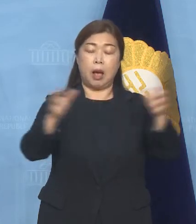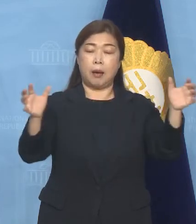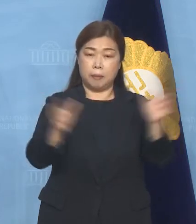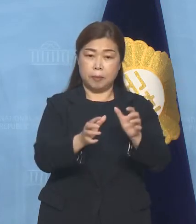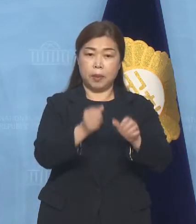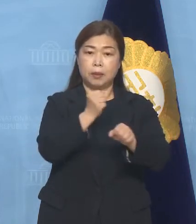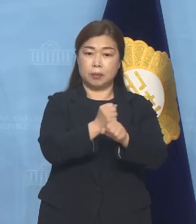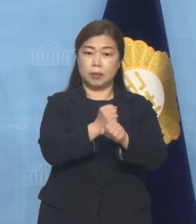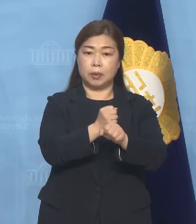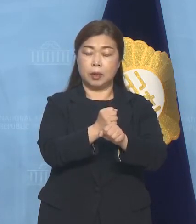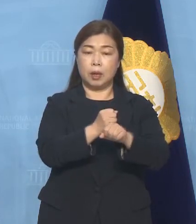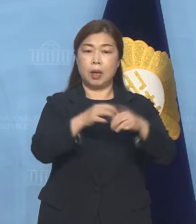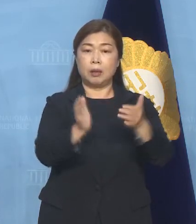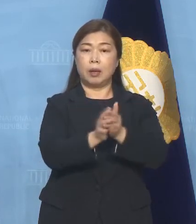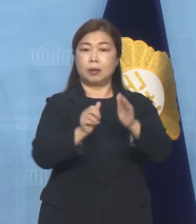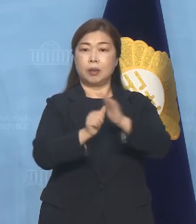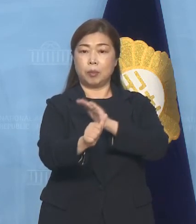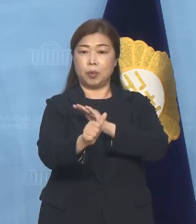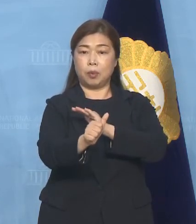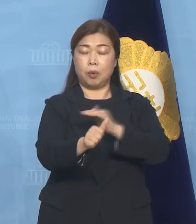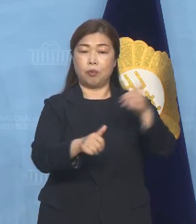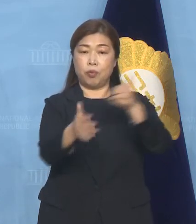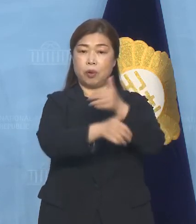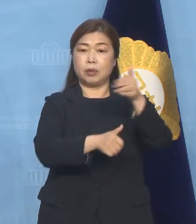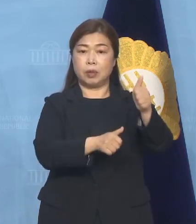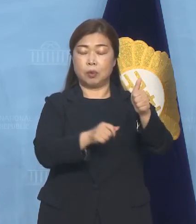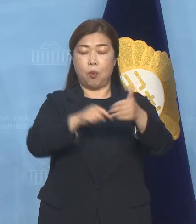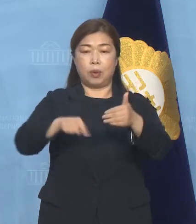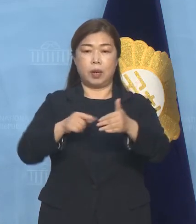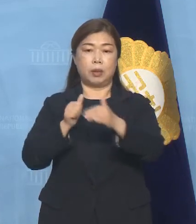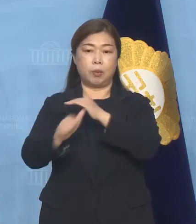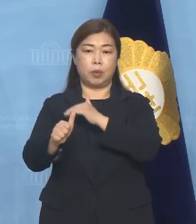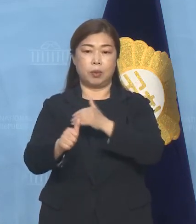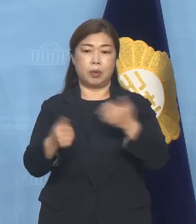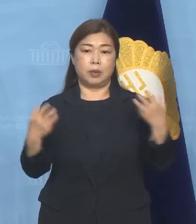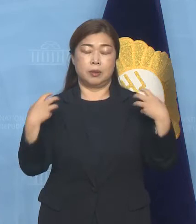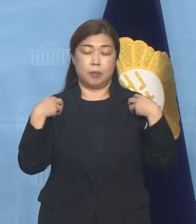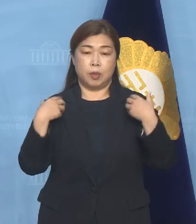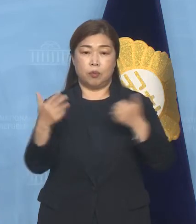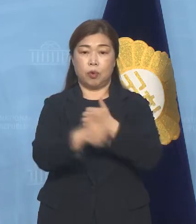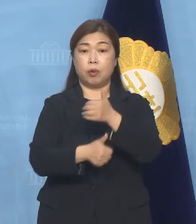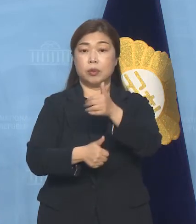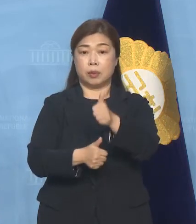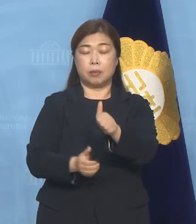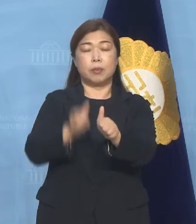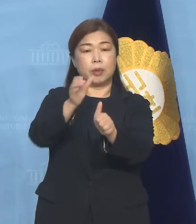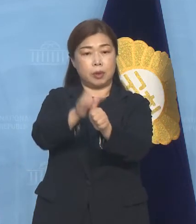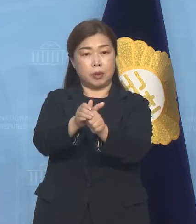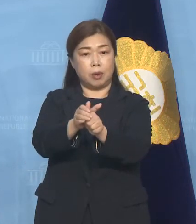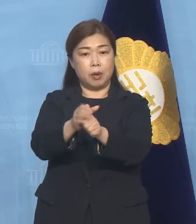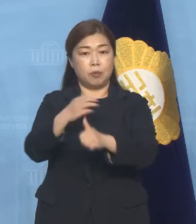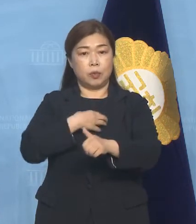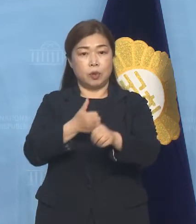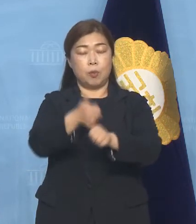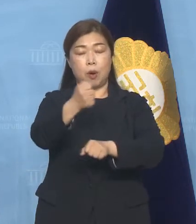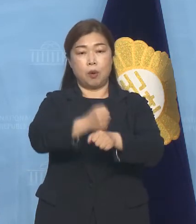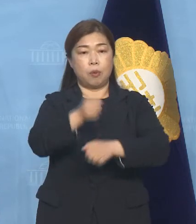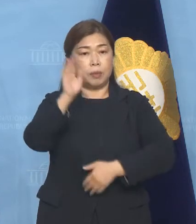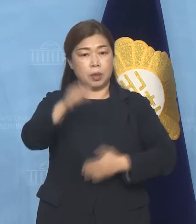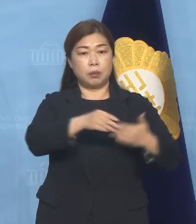당대표를 상임위원장으로 또 원내대표를 집행위원장으로 해서 위기를 극복하고 미래를